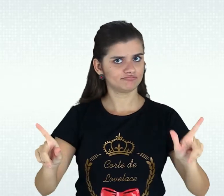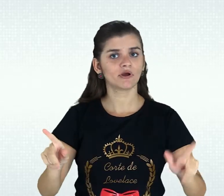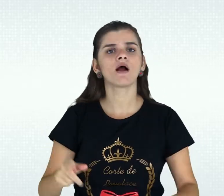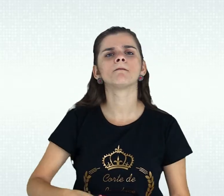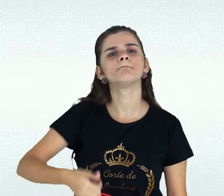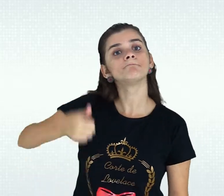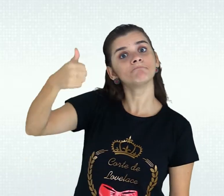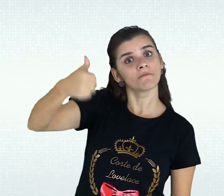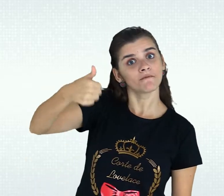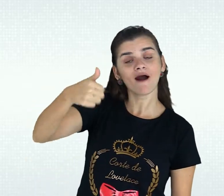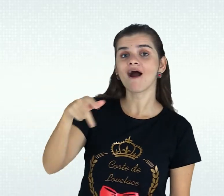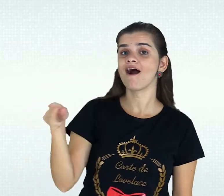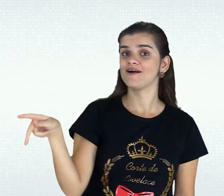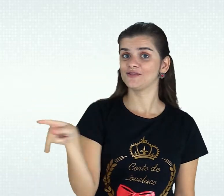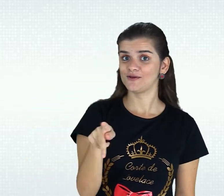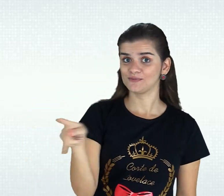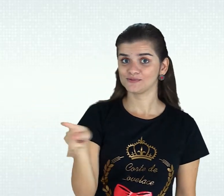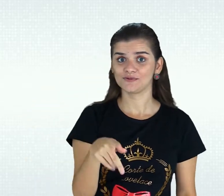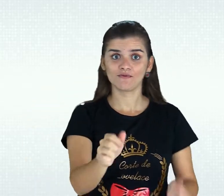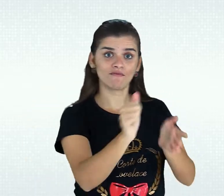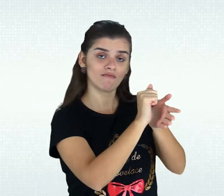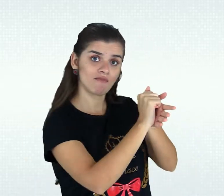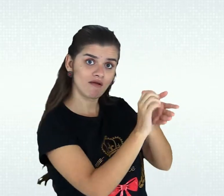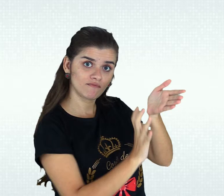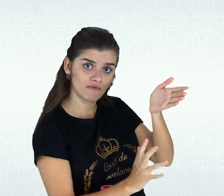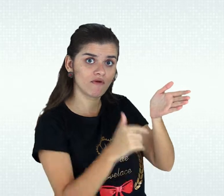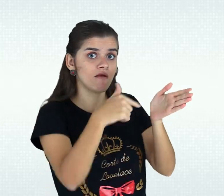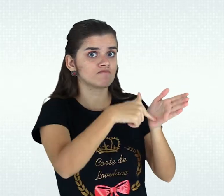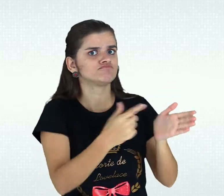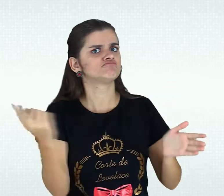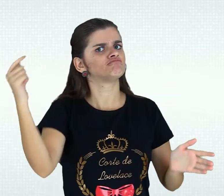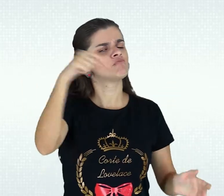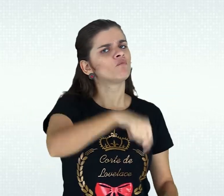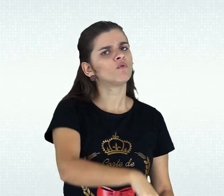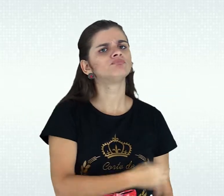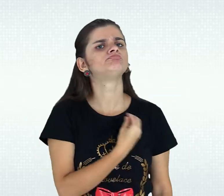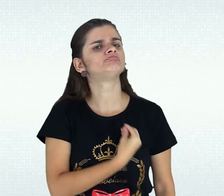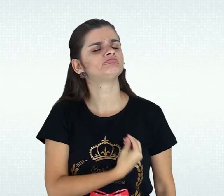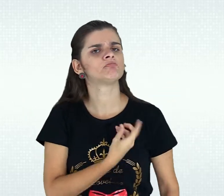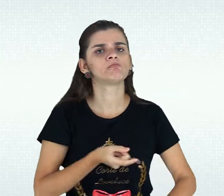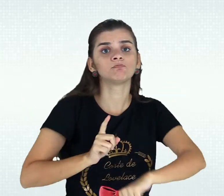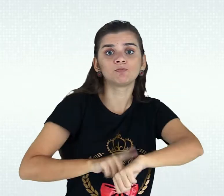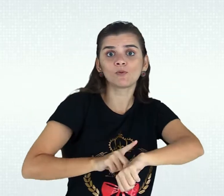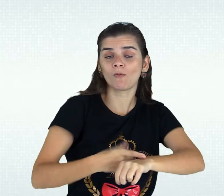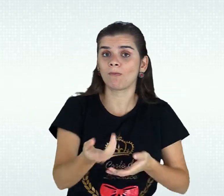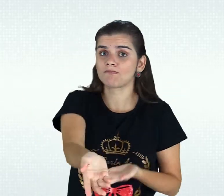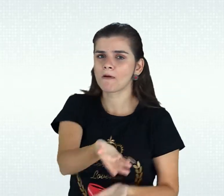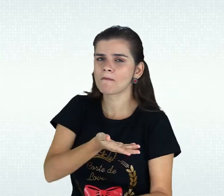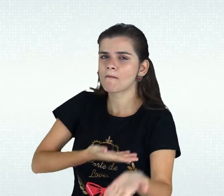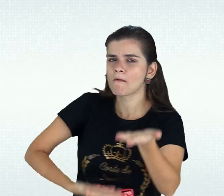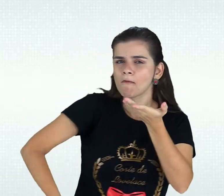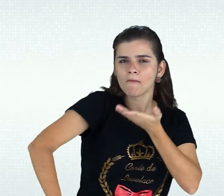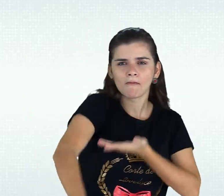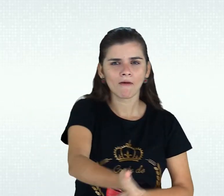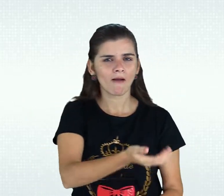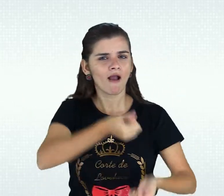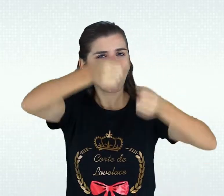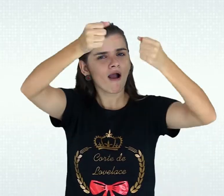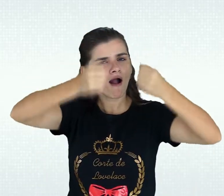apresentava uma diferente metodologia. Uma delas apresentava atividade e explanava cada elemento que devia ser